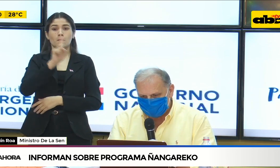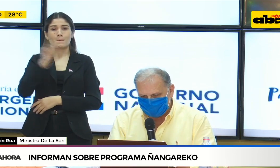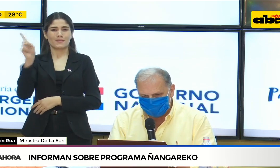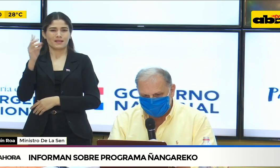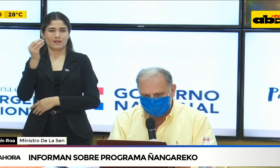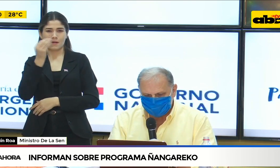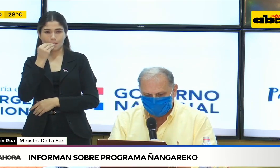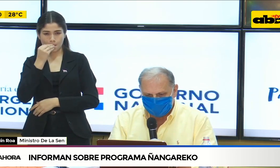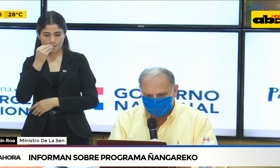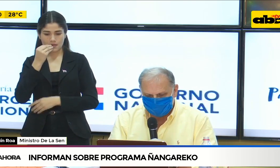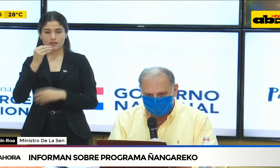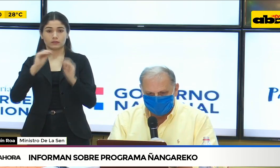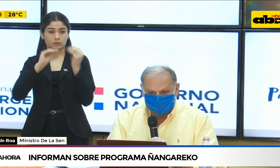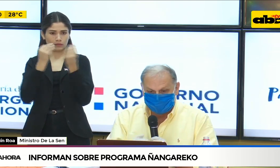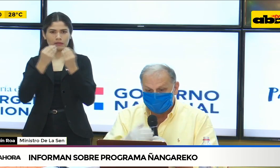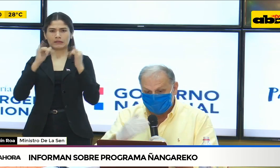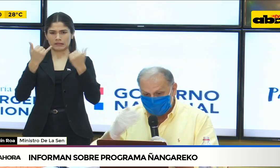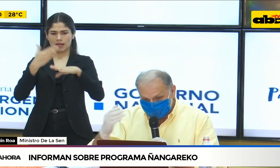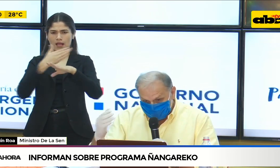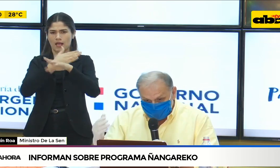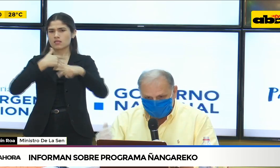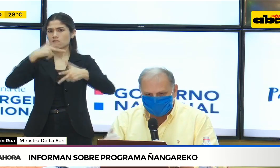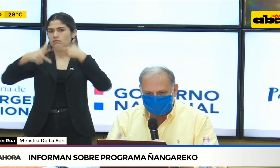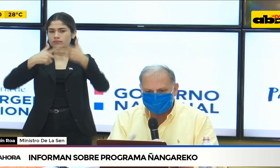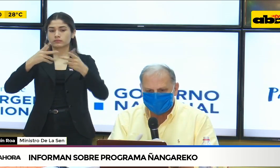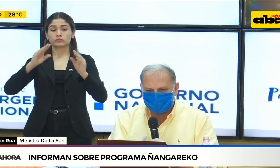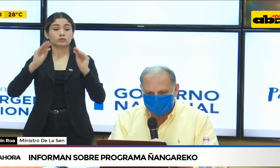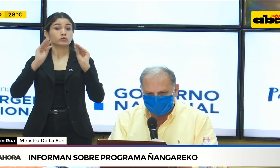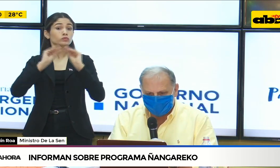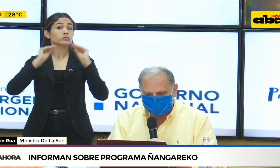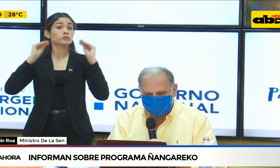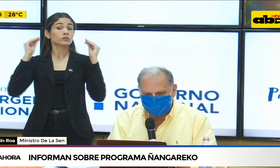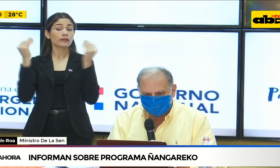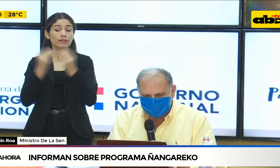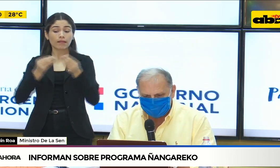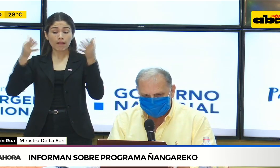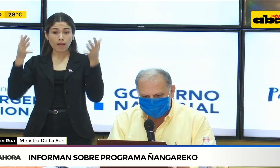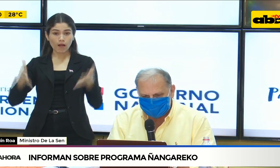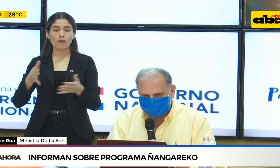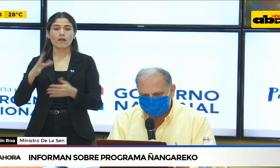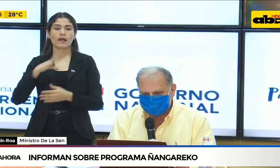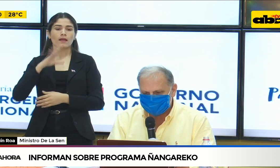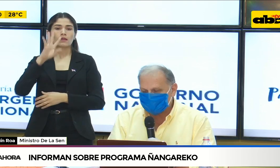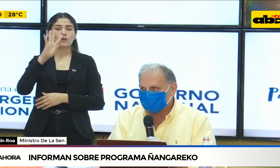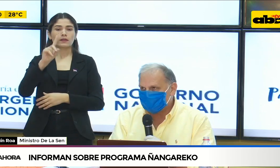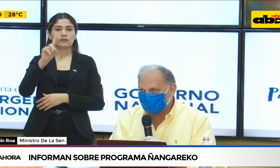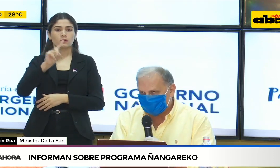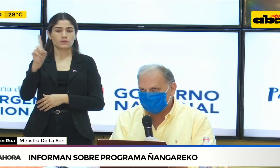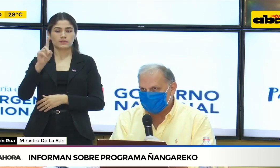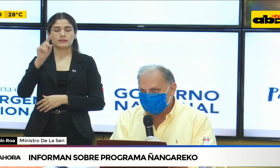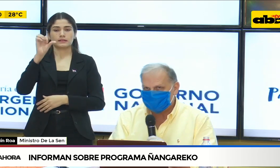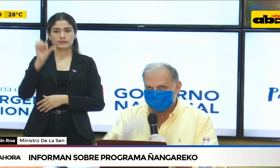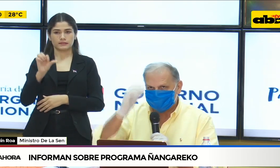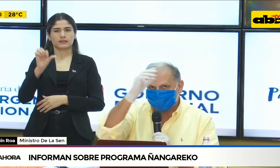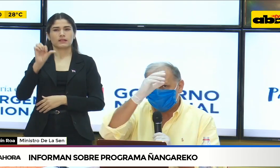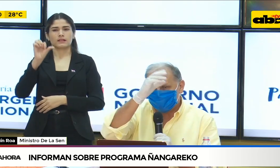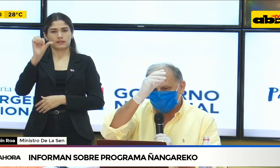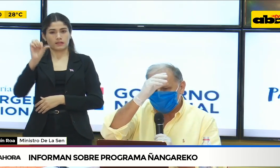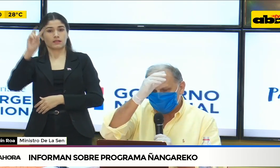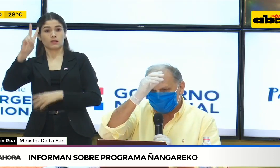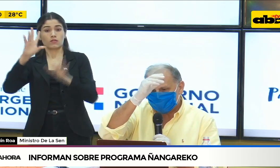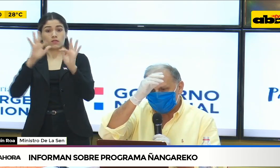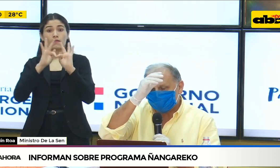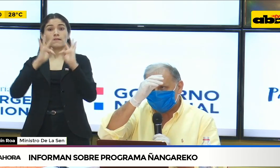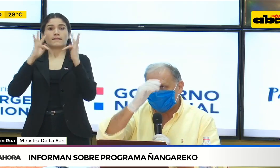alimento que les había mencionado, tenemos un total ya de 41.662 familias. Las 35